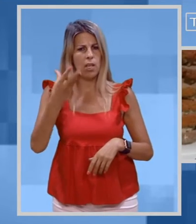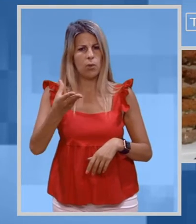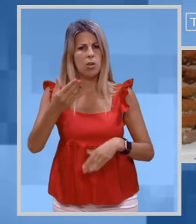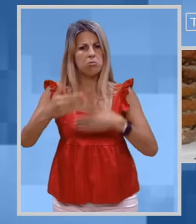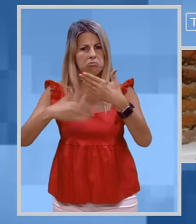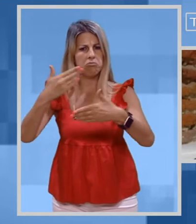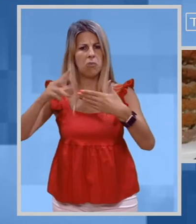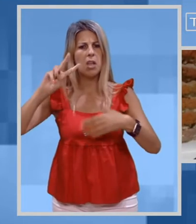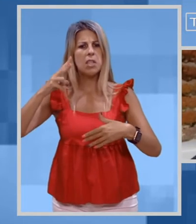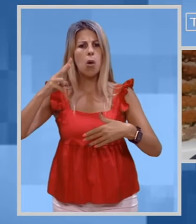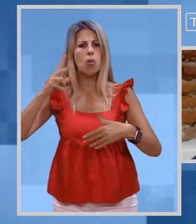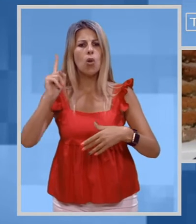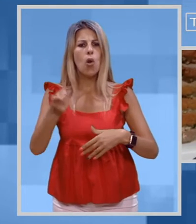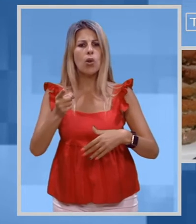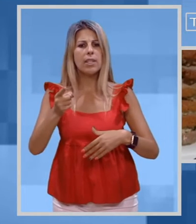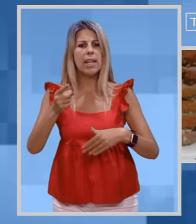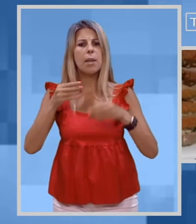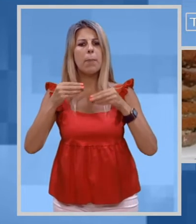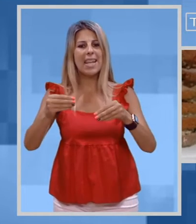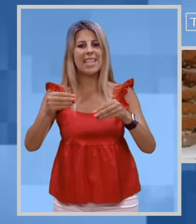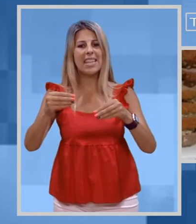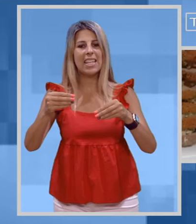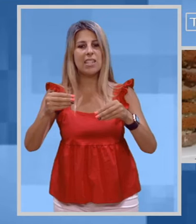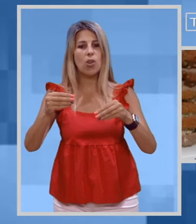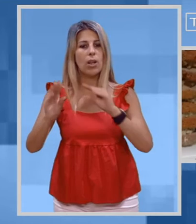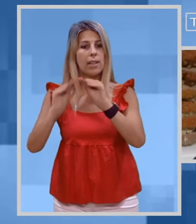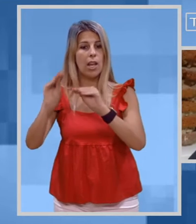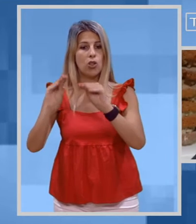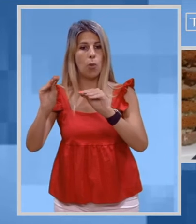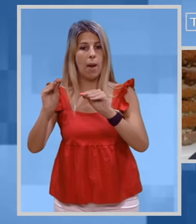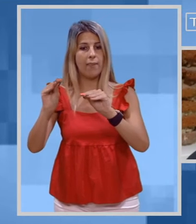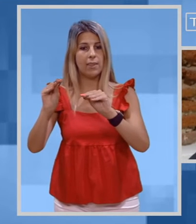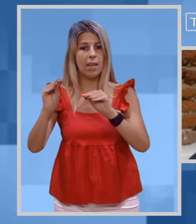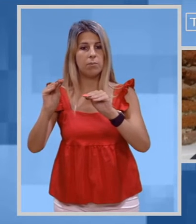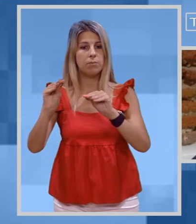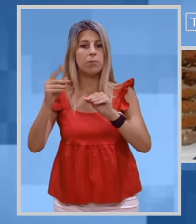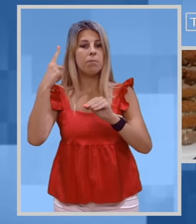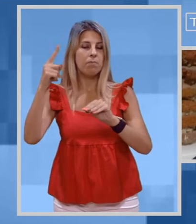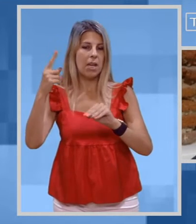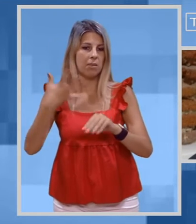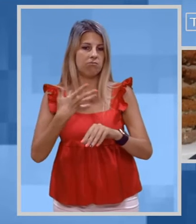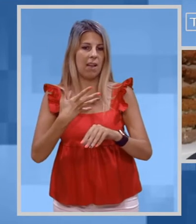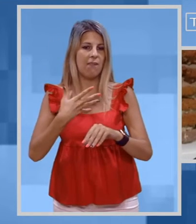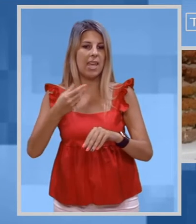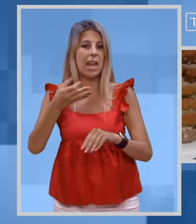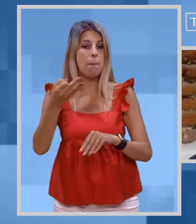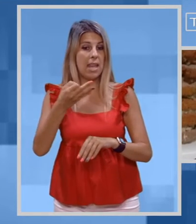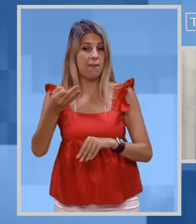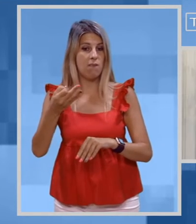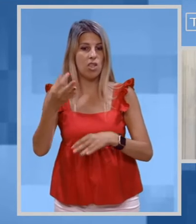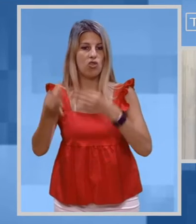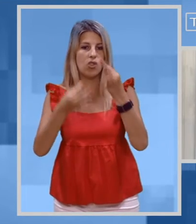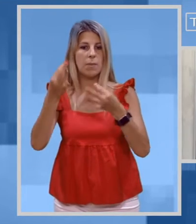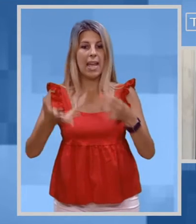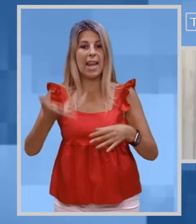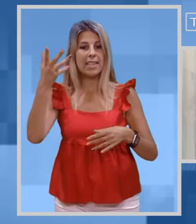La liquidazione procederà secondo l'ordine di presentazione delle istanze e di ammissione al beneficio, ha affermato